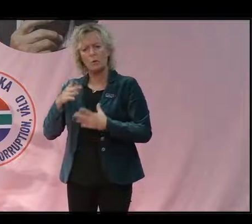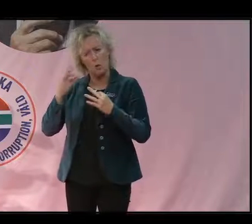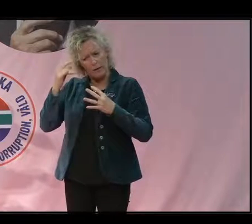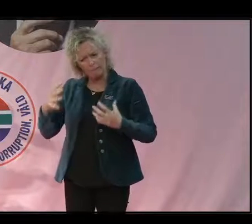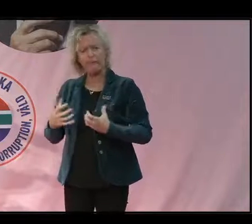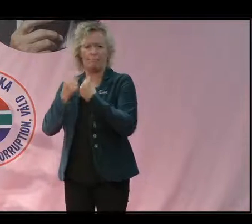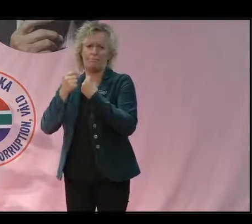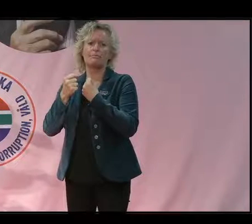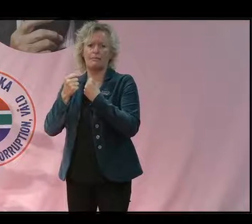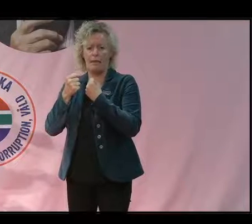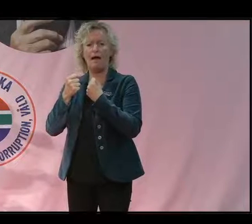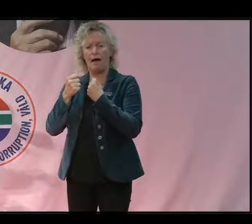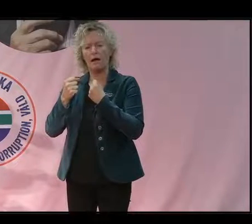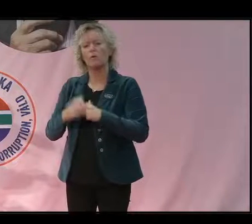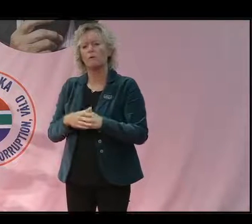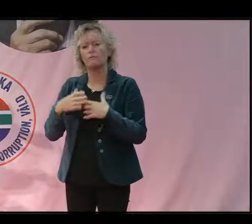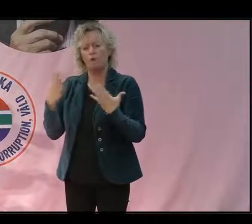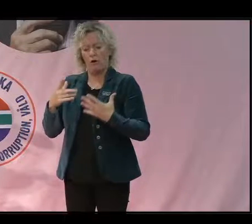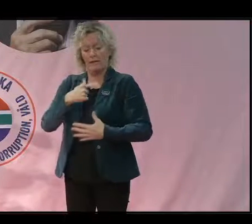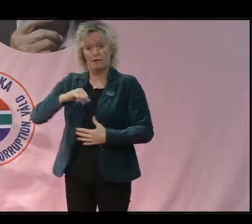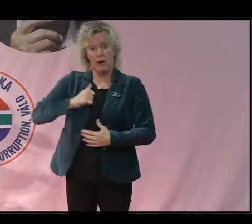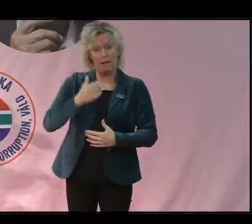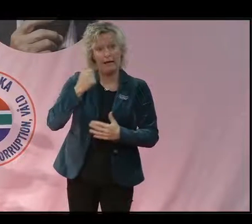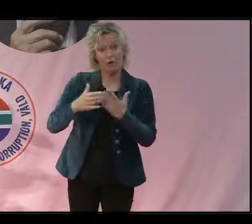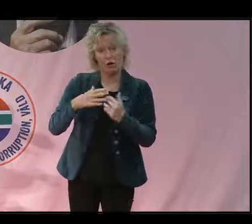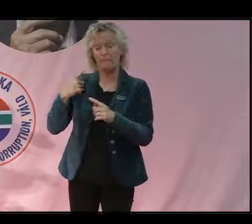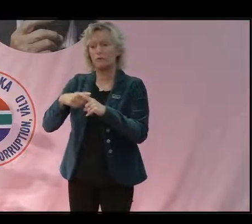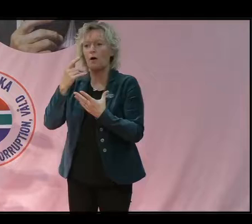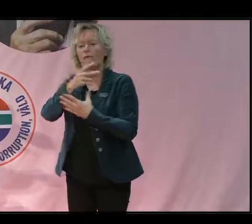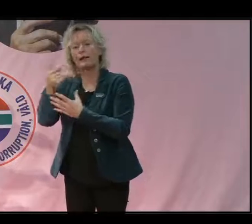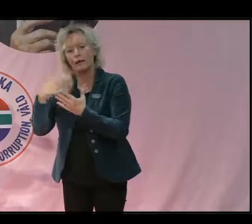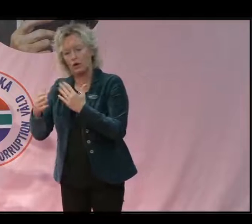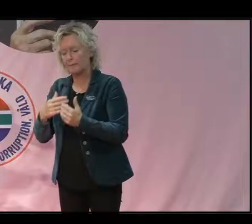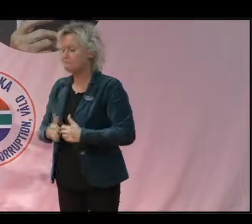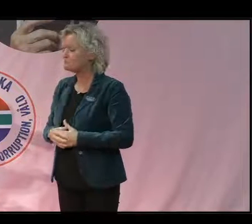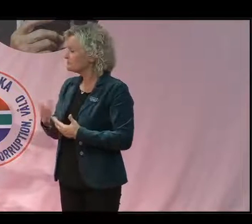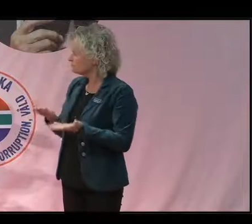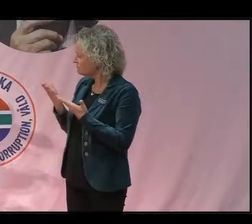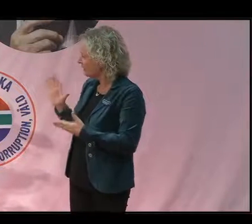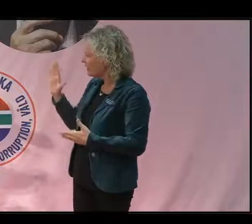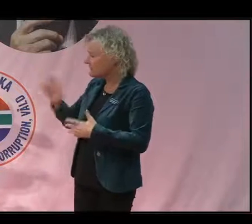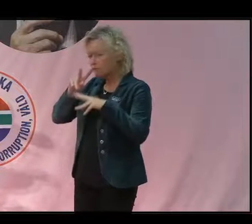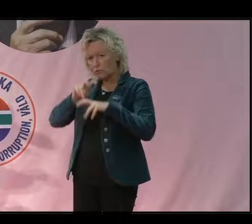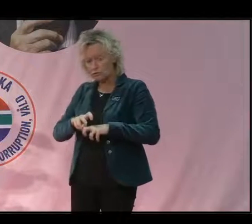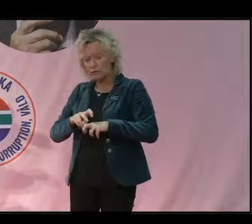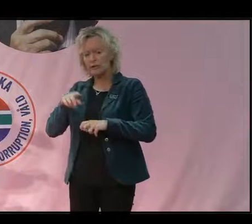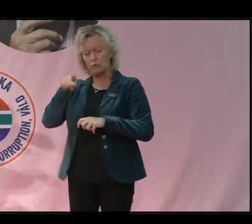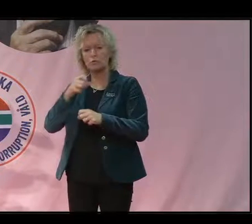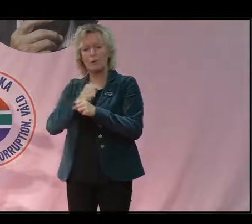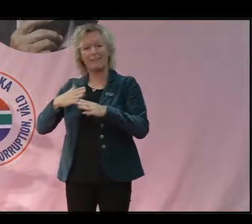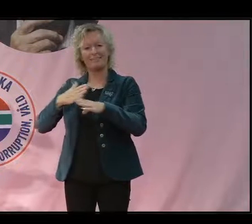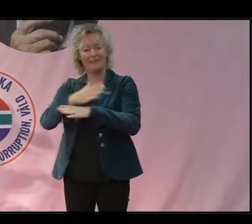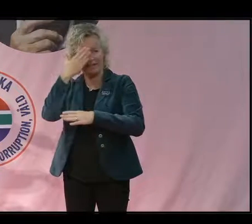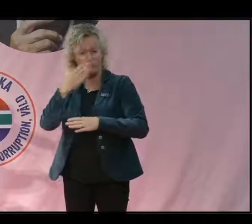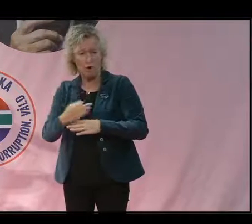och vilken roll har olika aktörer och vad kan vi själva bidra med. Martin, i din forskning, du fokuserar ju på tvärvetenskaplig